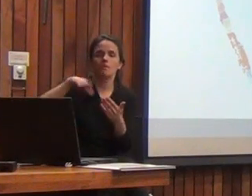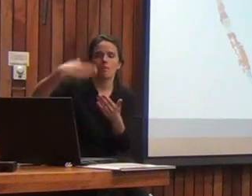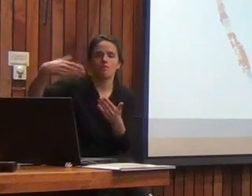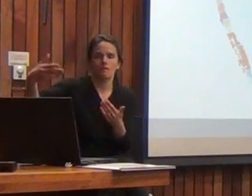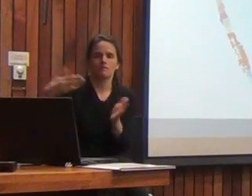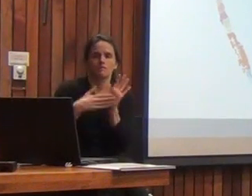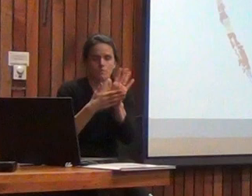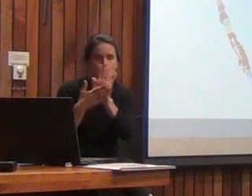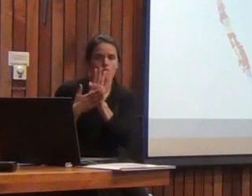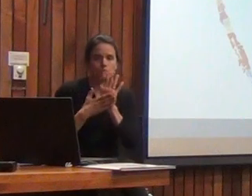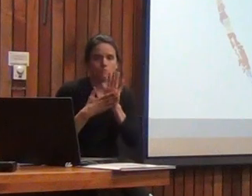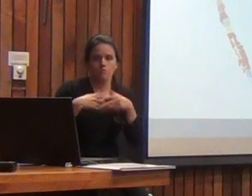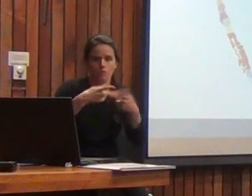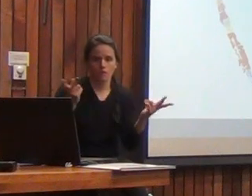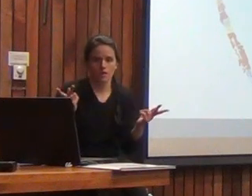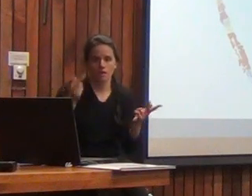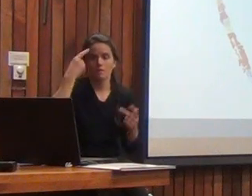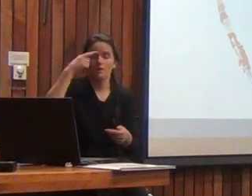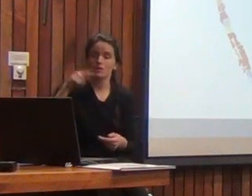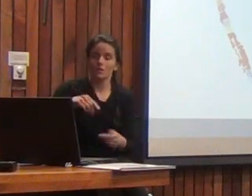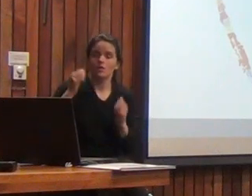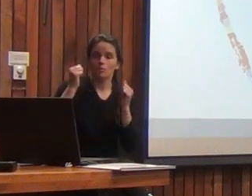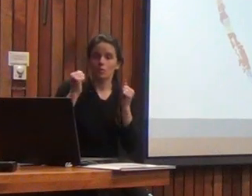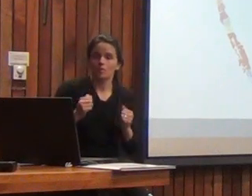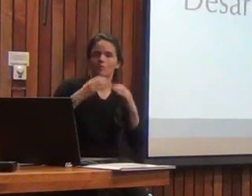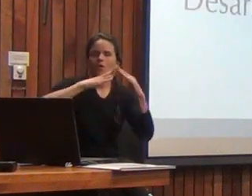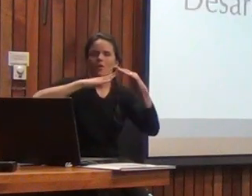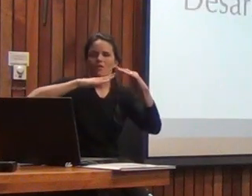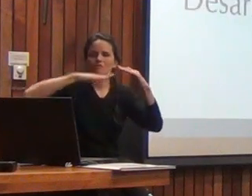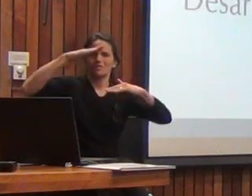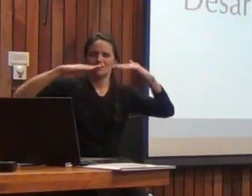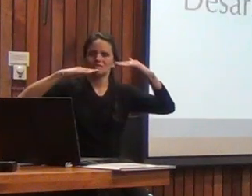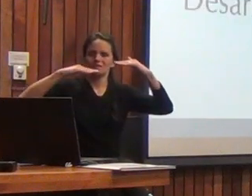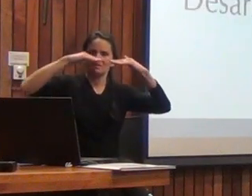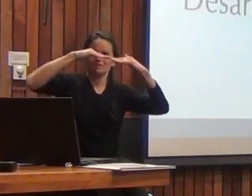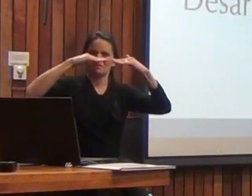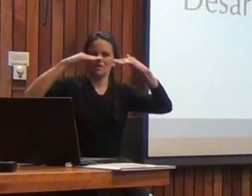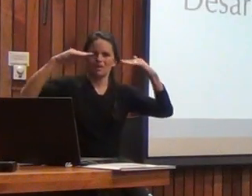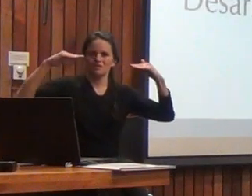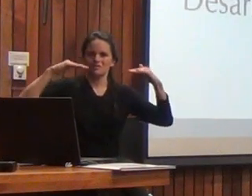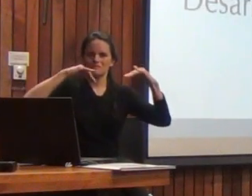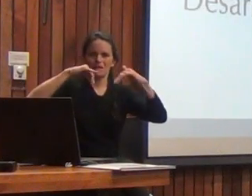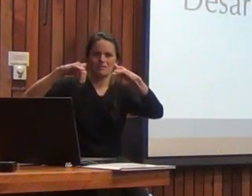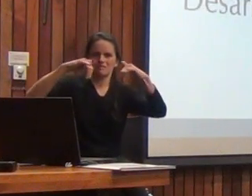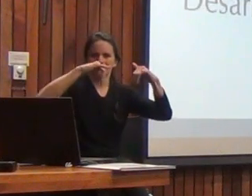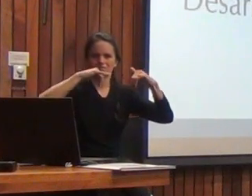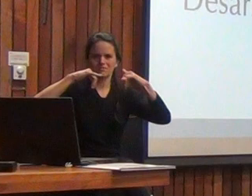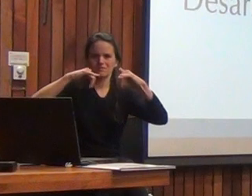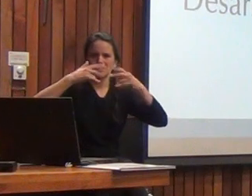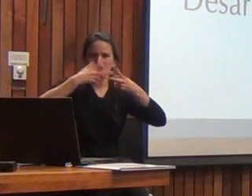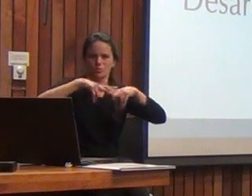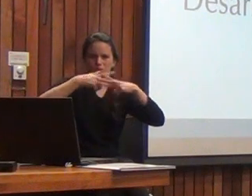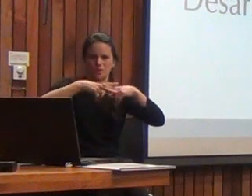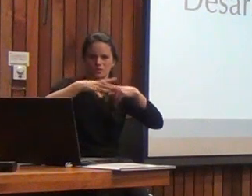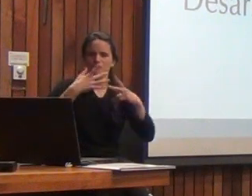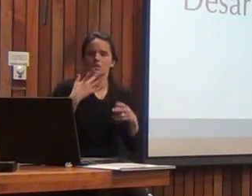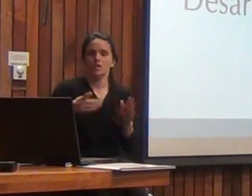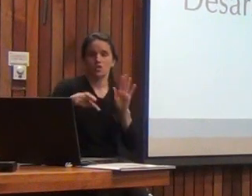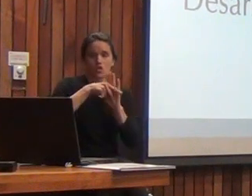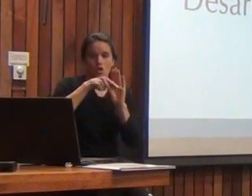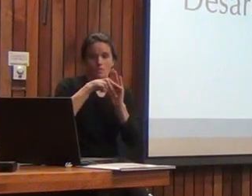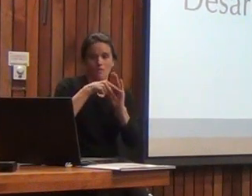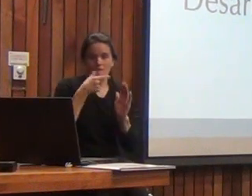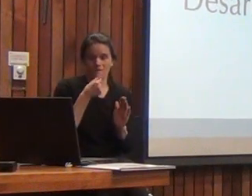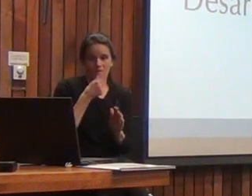adelante pero con eso logramos estandarizar este instrumento que no fue fácil porque las normas no fueron para